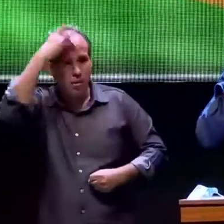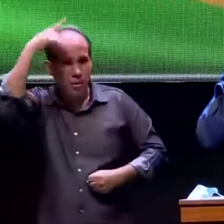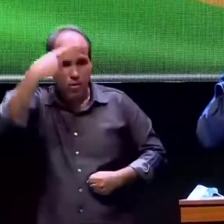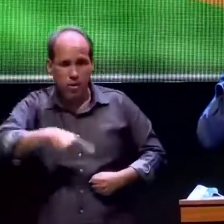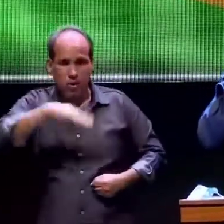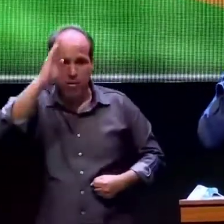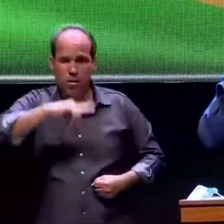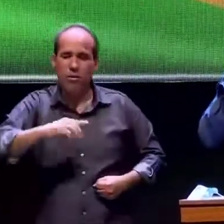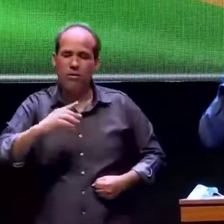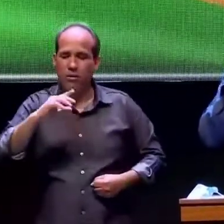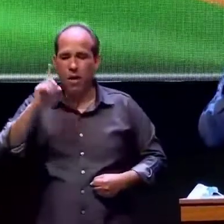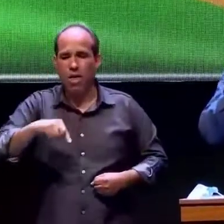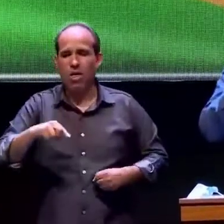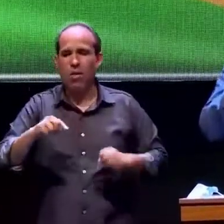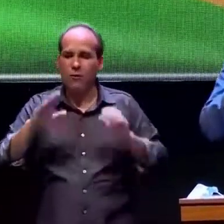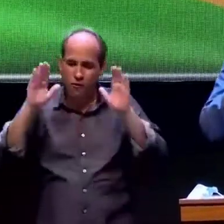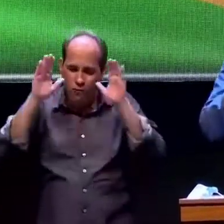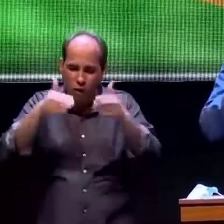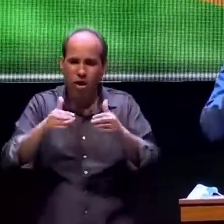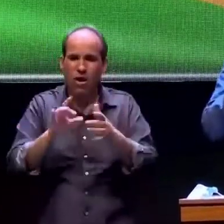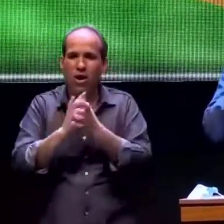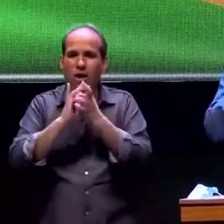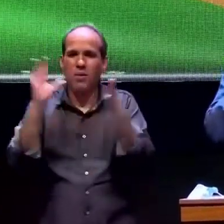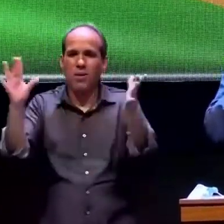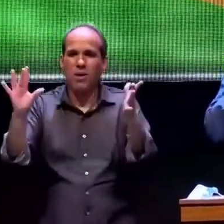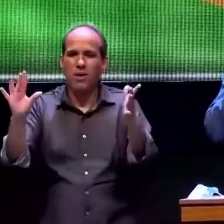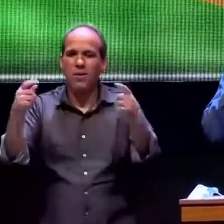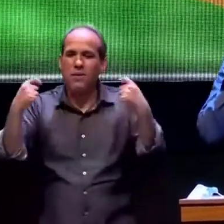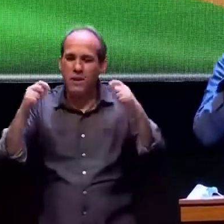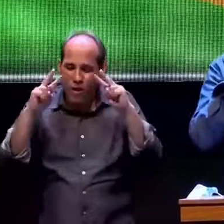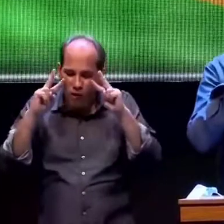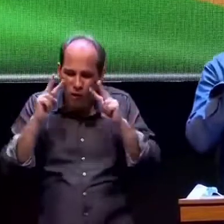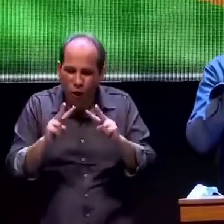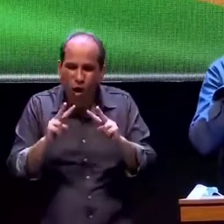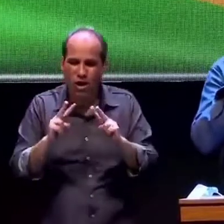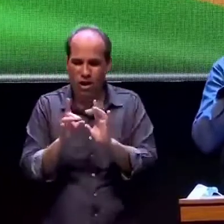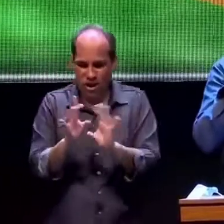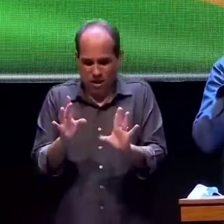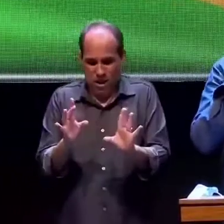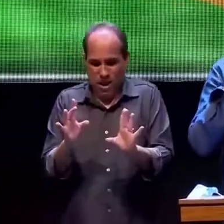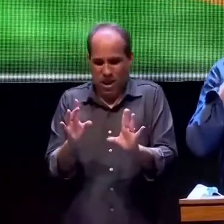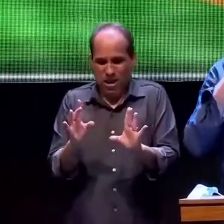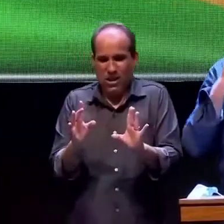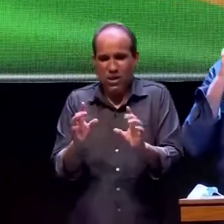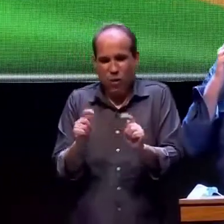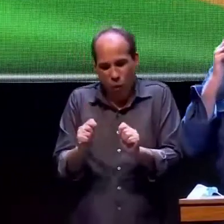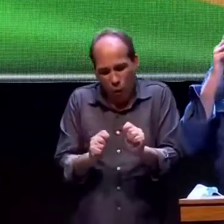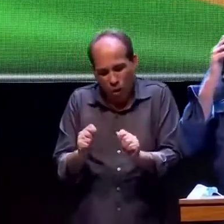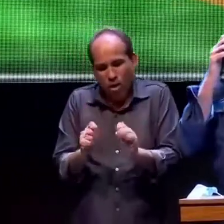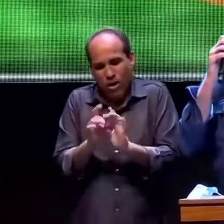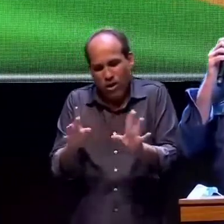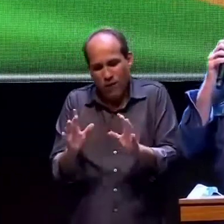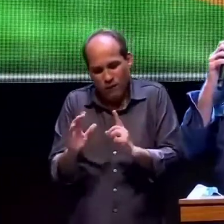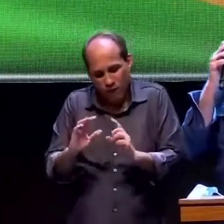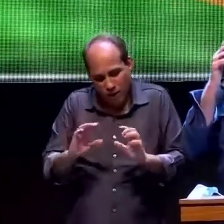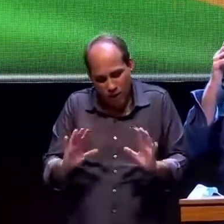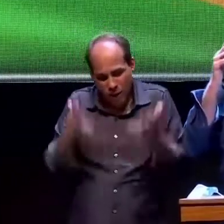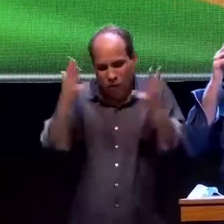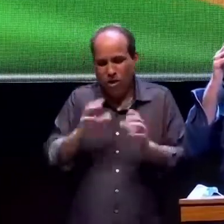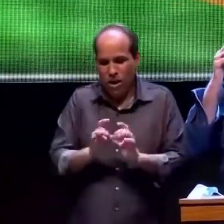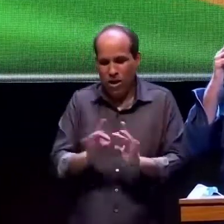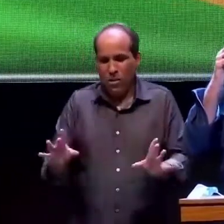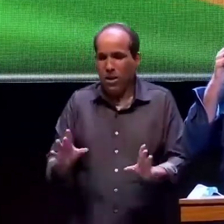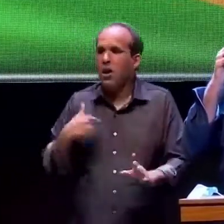devemos nos preocupar e preservar por ela você pode perder tudo com liberdade você pode tudo reconquistar